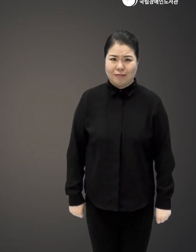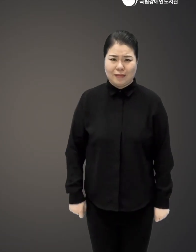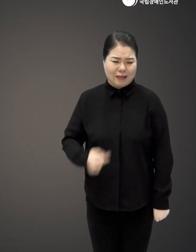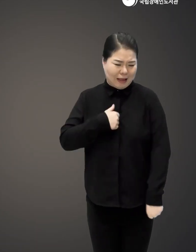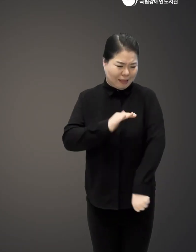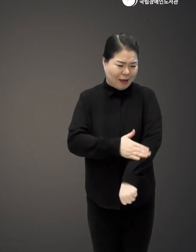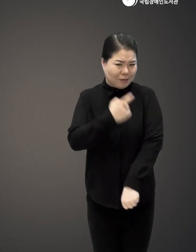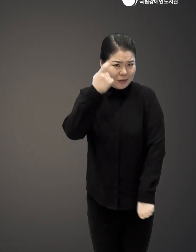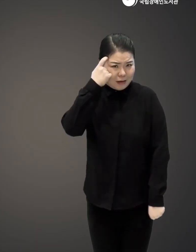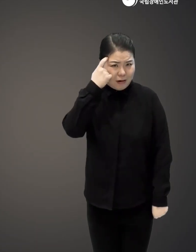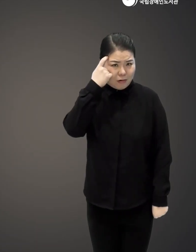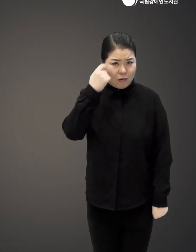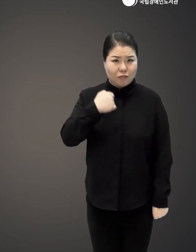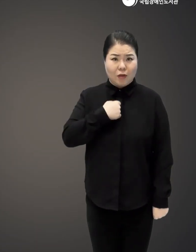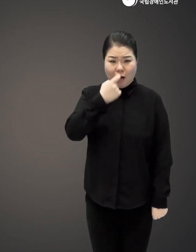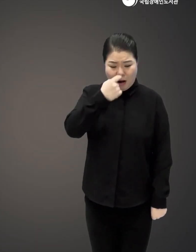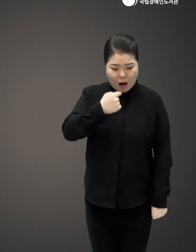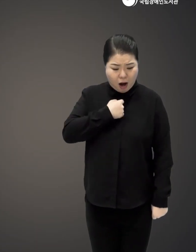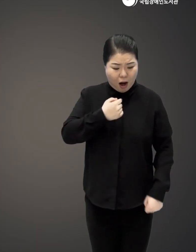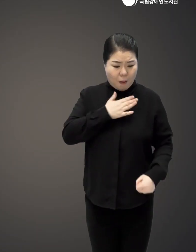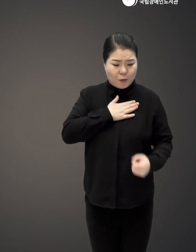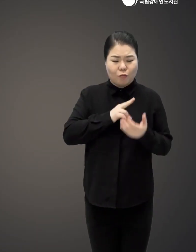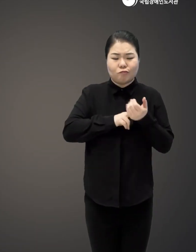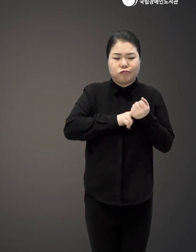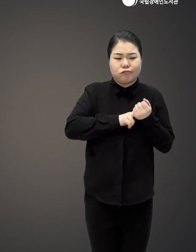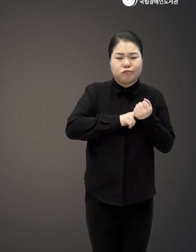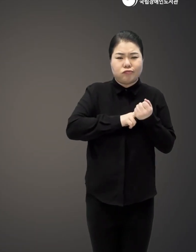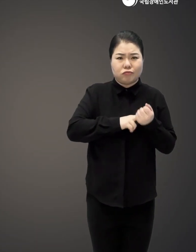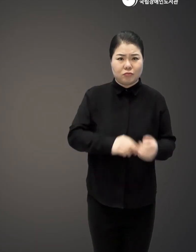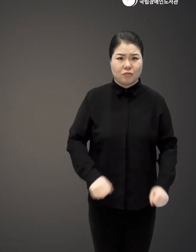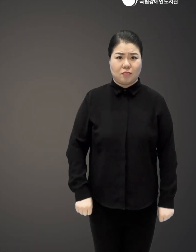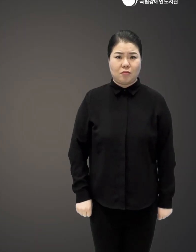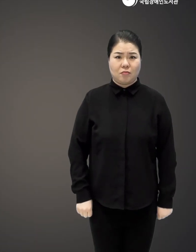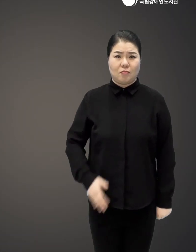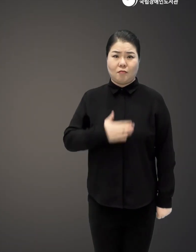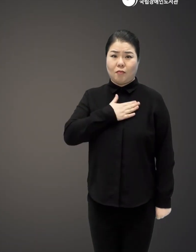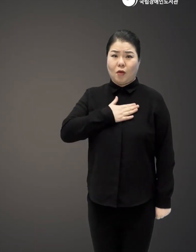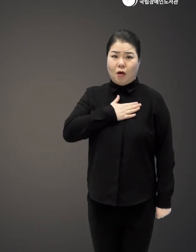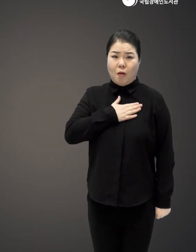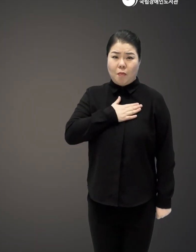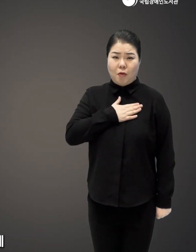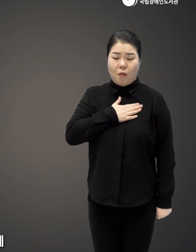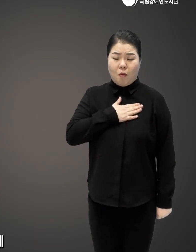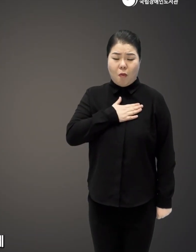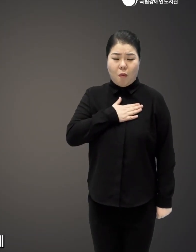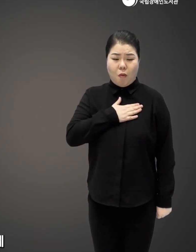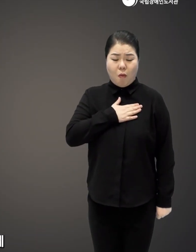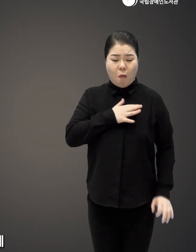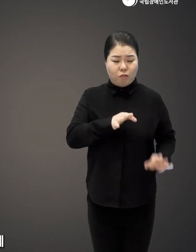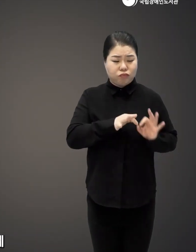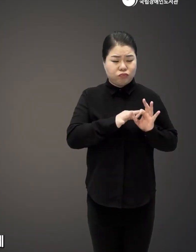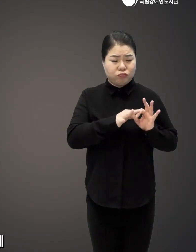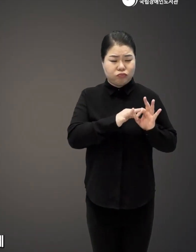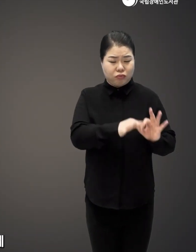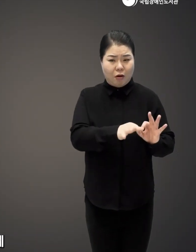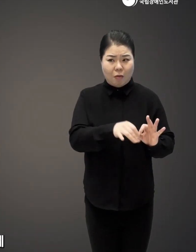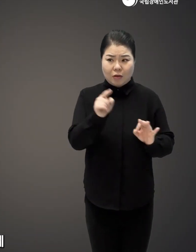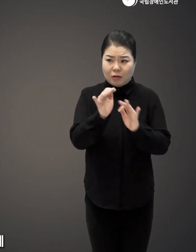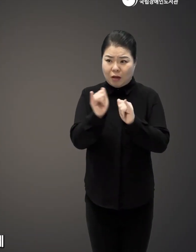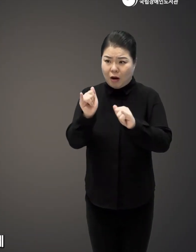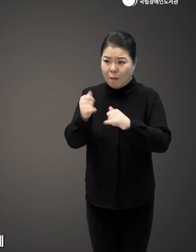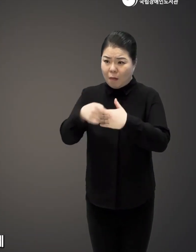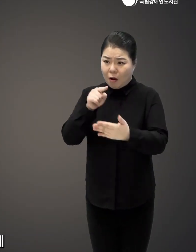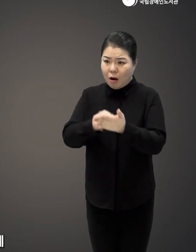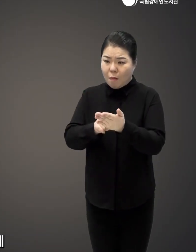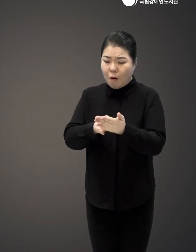감정을 숨기기 바쁜 거죠 이렇게 우리의 감정을 다루게 된 우리는요 당연히 상대방의 감정을 있는